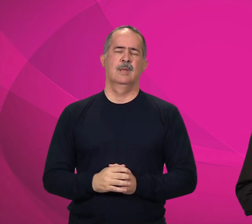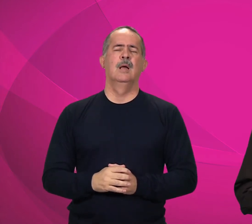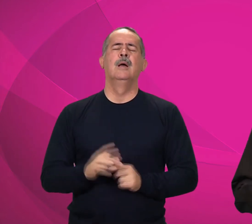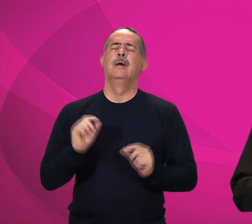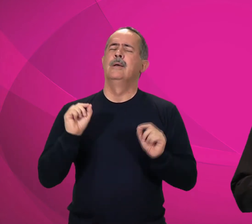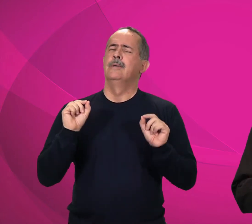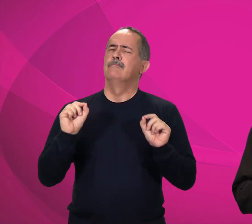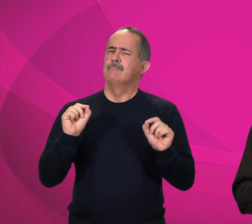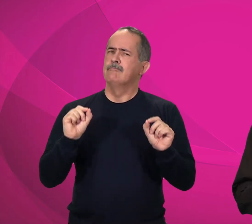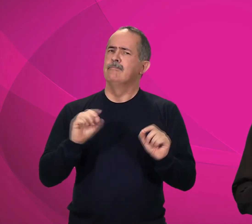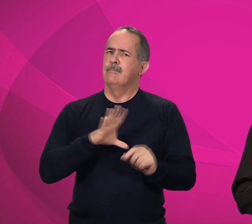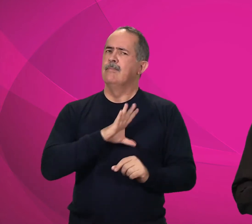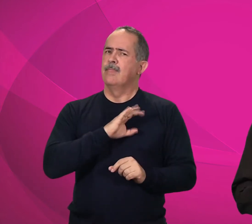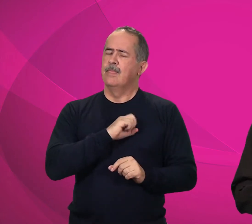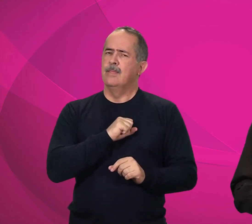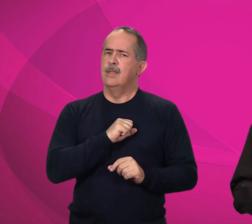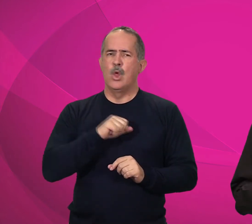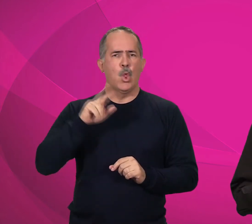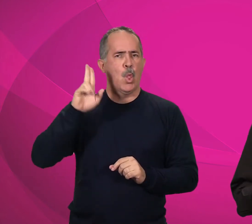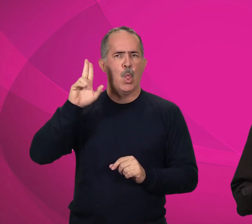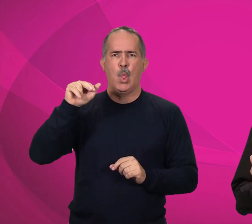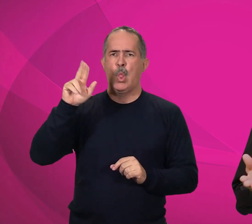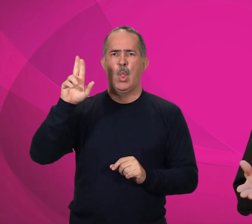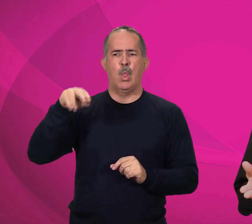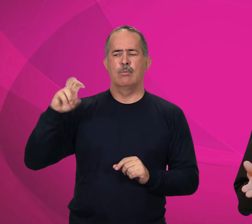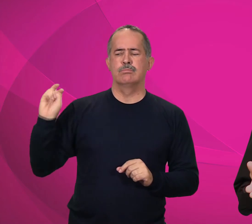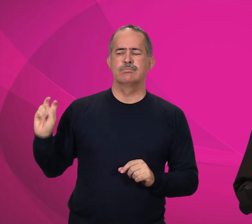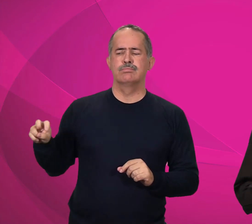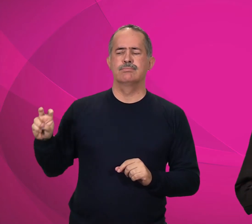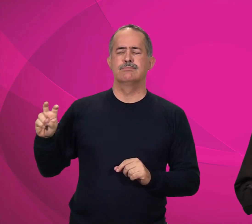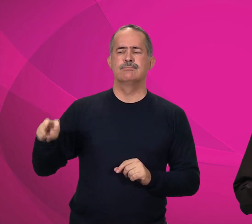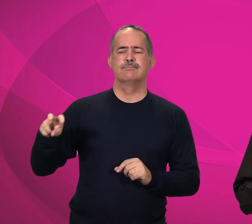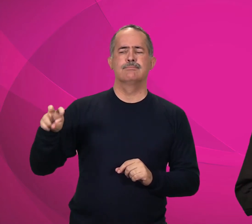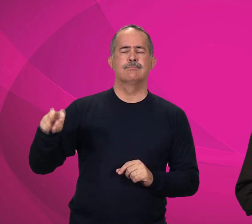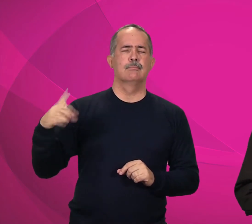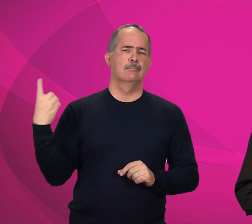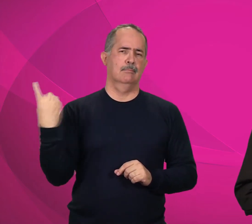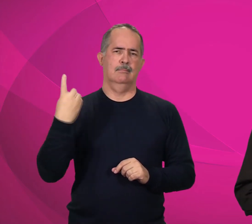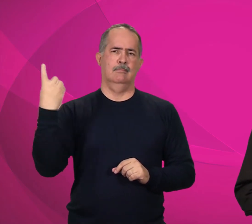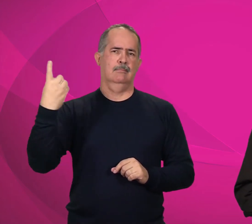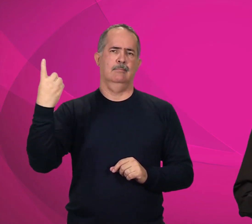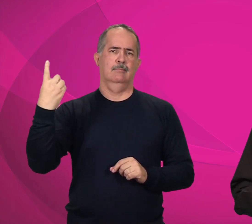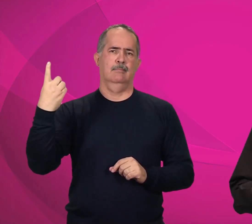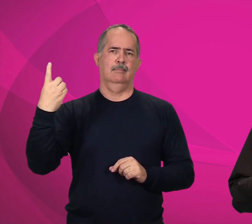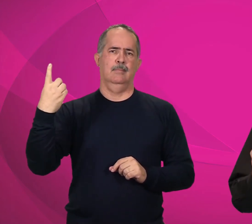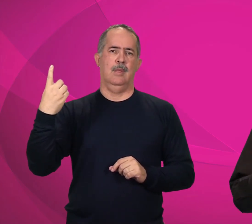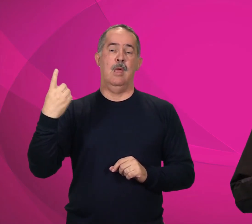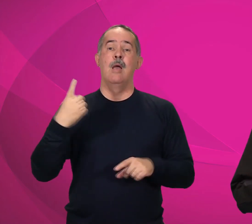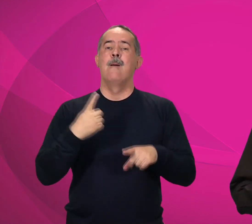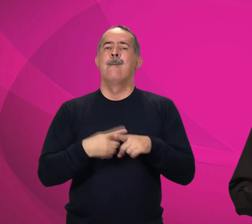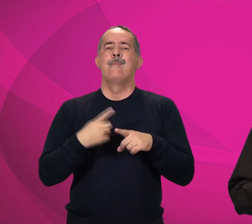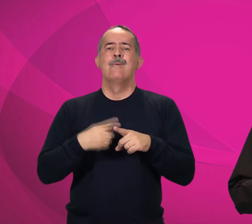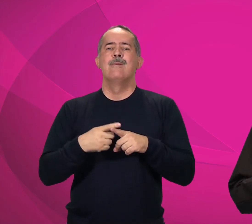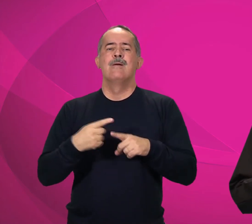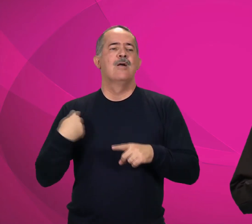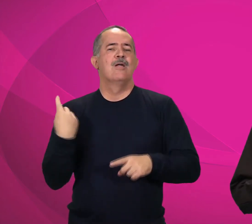Quem ama, não deixa o outro caminhar sozinho. Essa certeza nos anima,